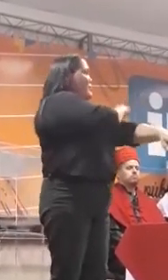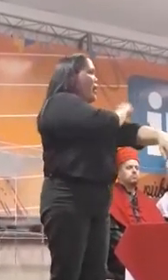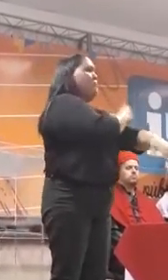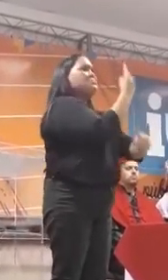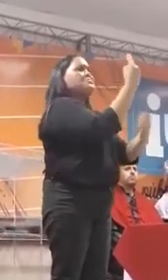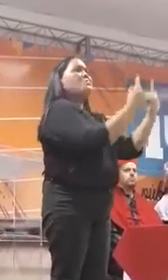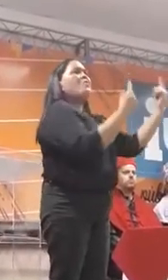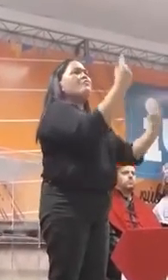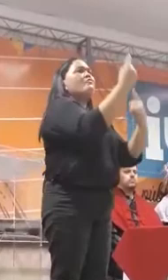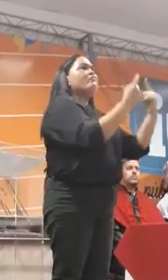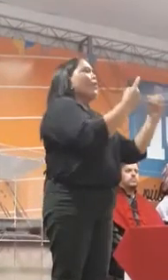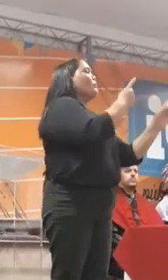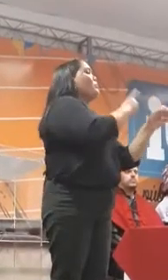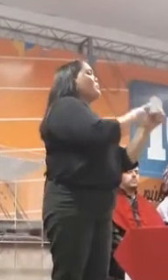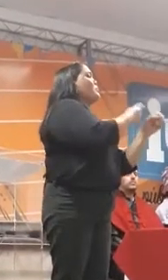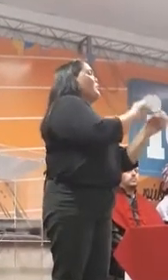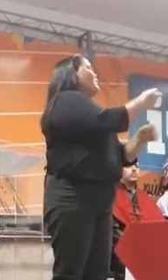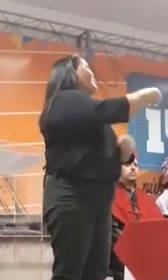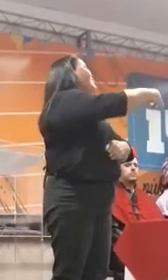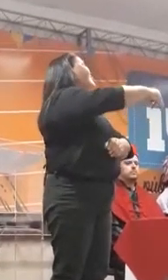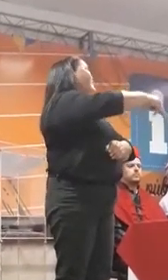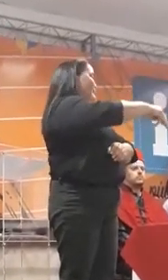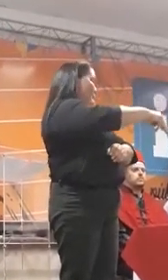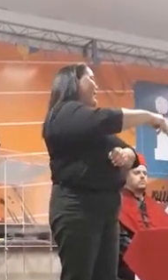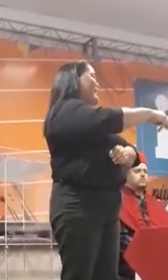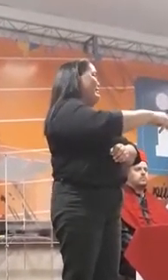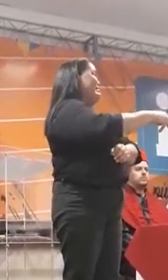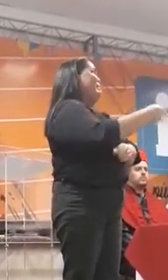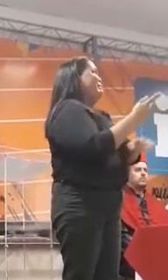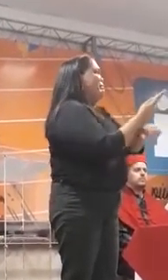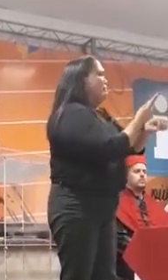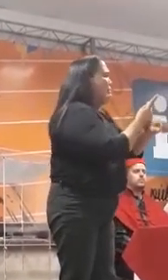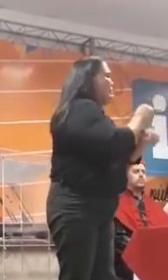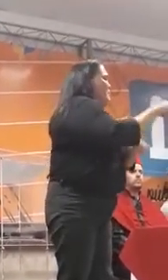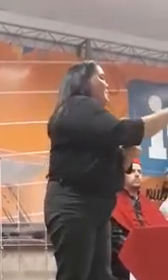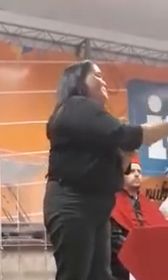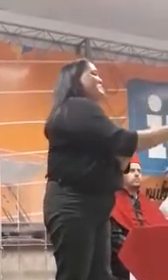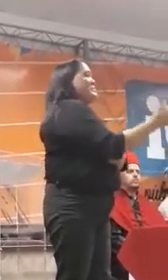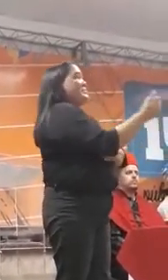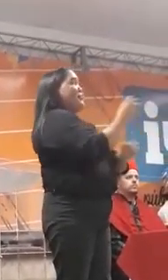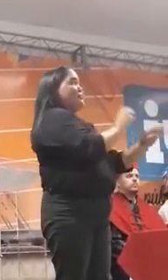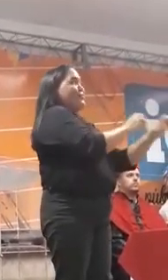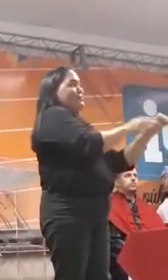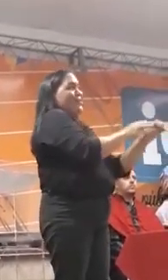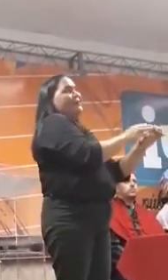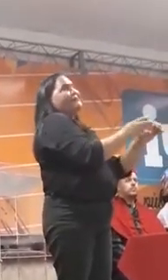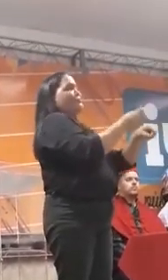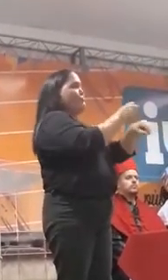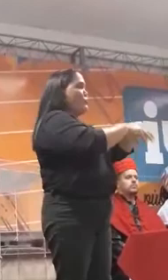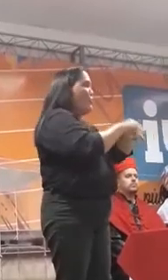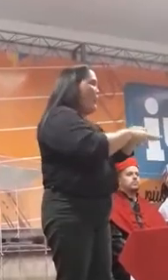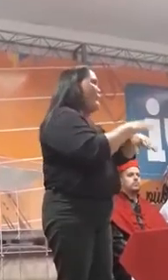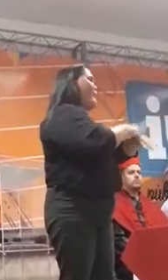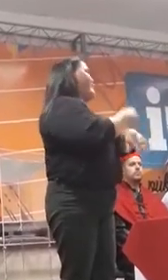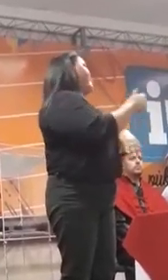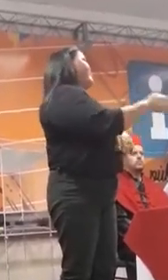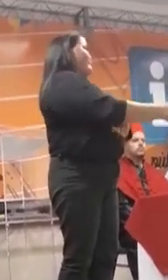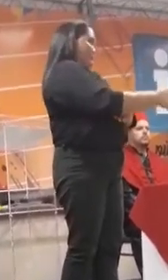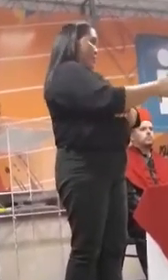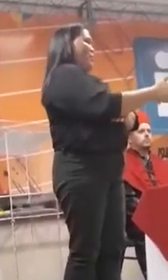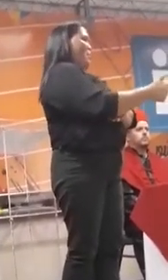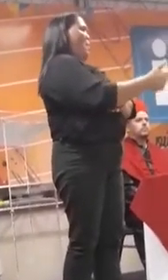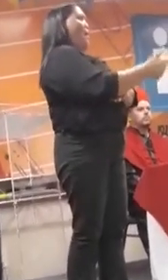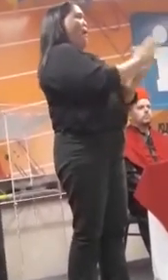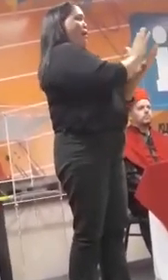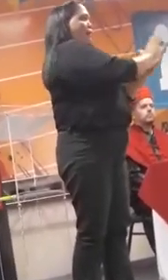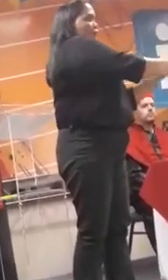do interior do Maranhão, à procura de uma oportunidade de educação melhor. Deixaram seus amigos, seus pais,